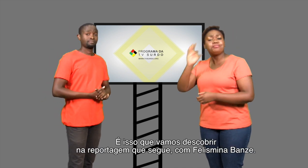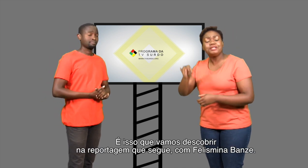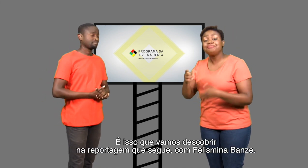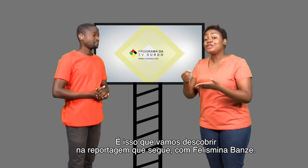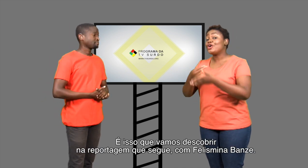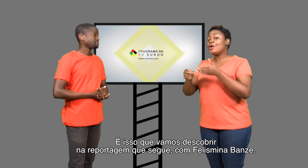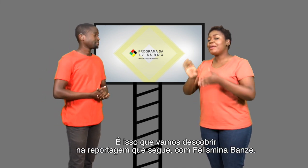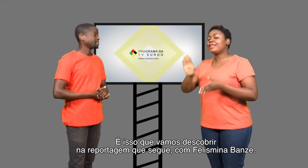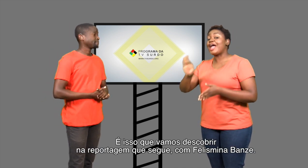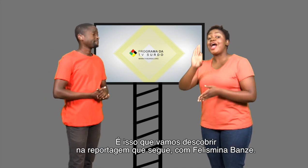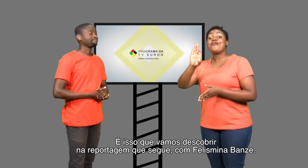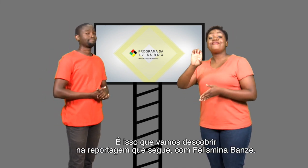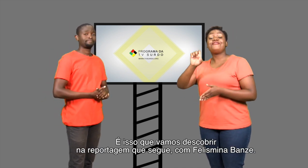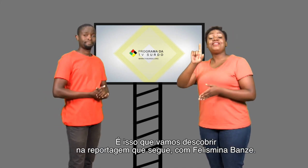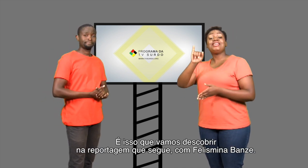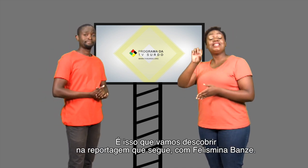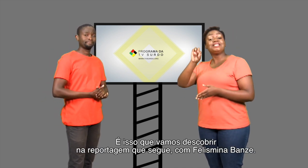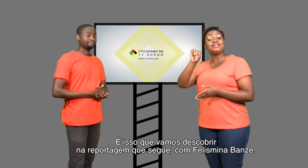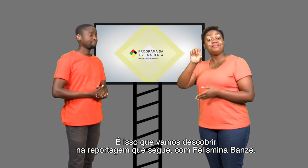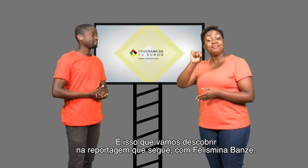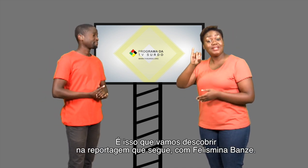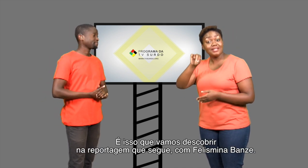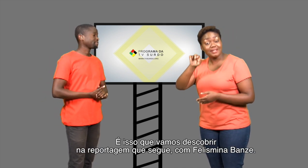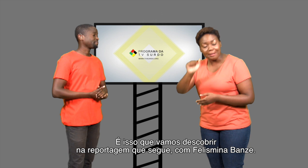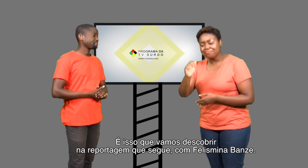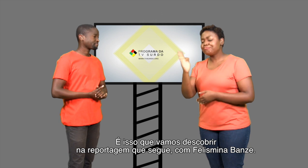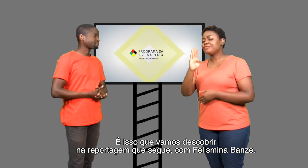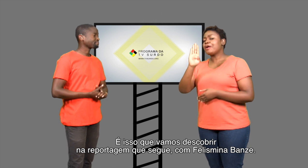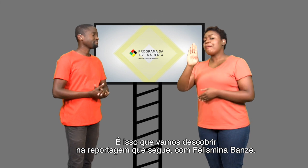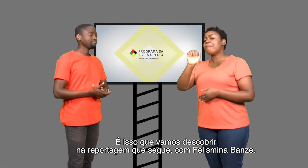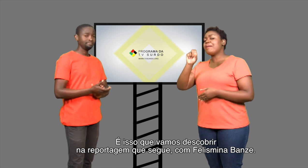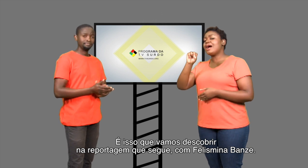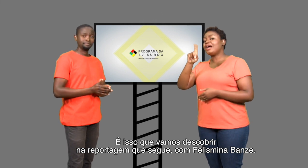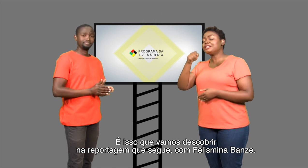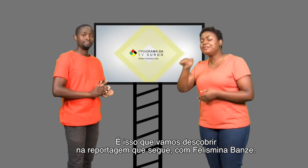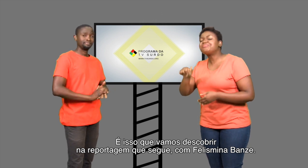É isso que vamos descobrir na reportagem que segue com Felizmina Banzi.